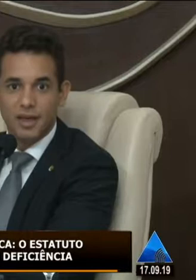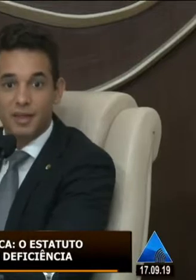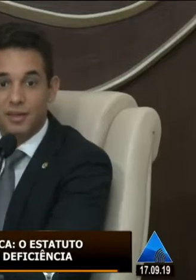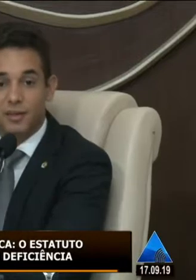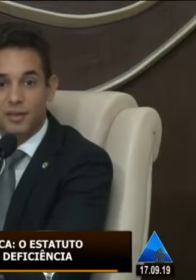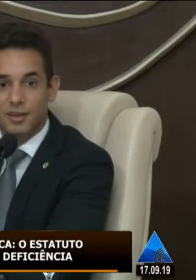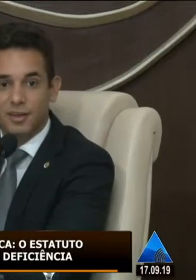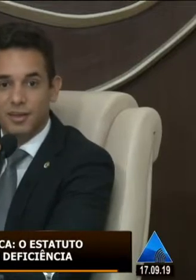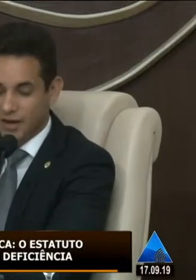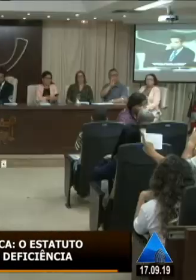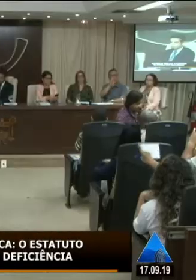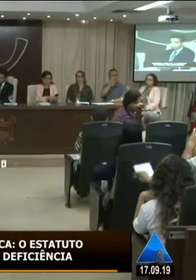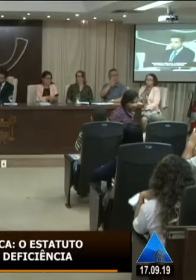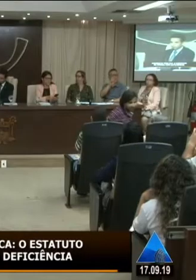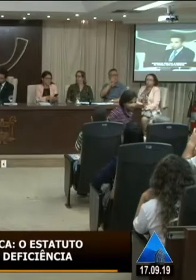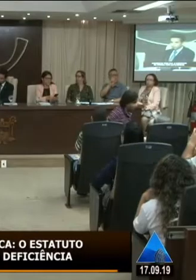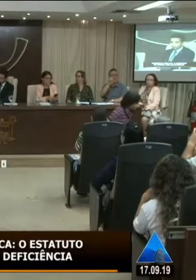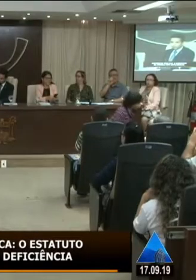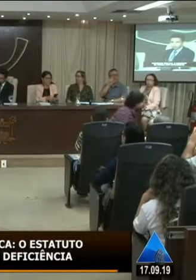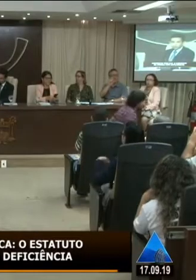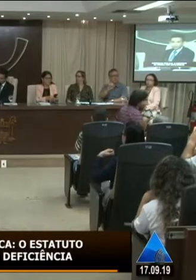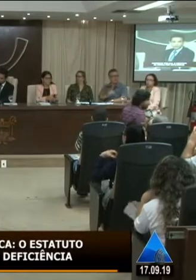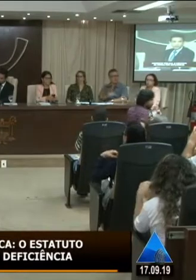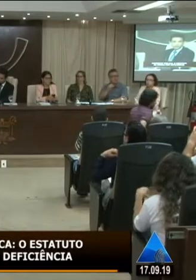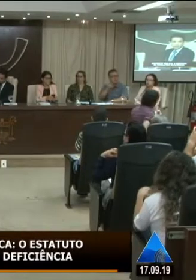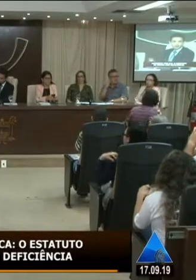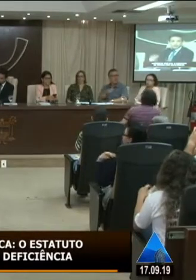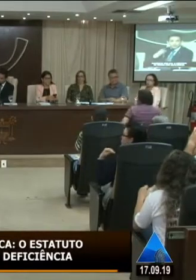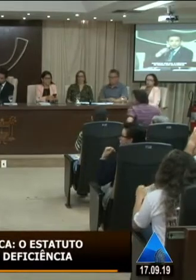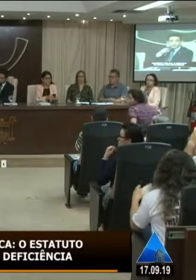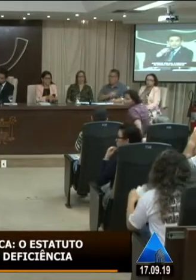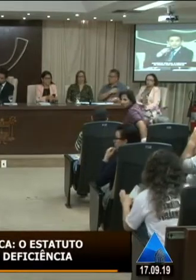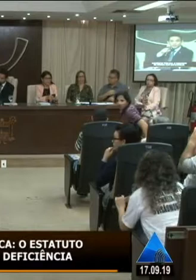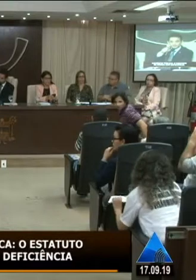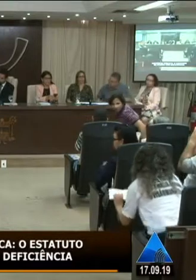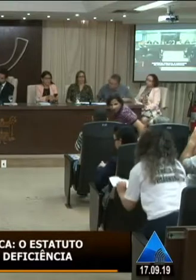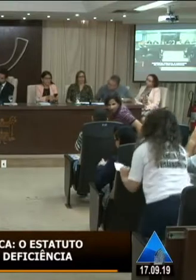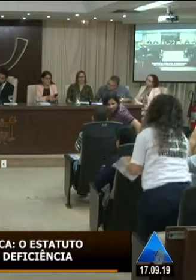Quem? Ana Maria. Então, pronto. Luciano aqui, estou substituindo por Ana Maria.